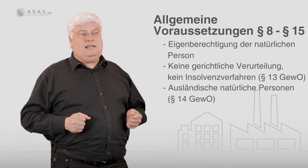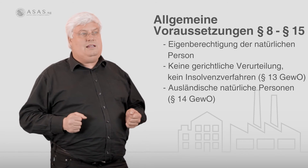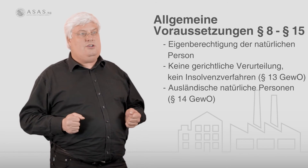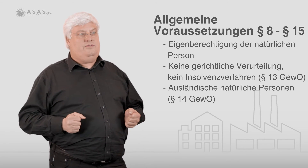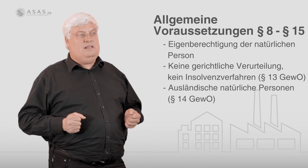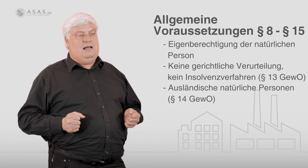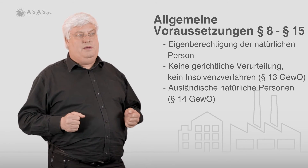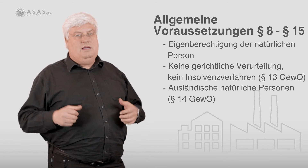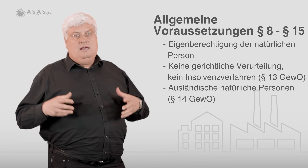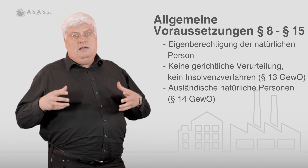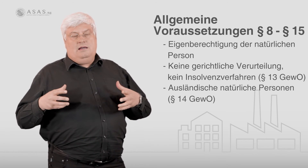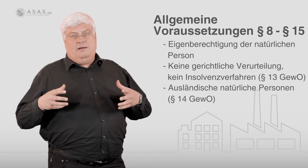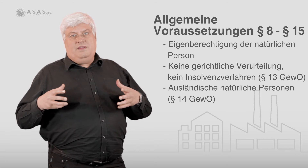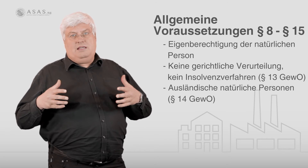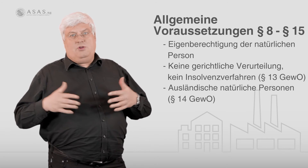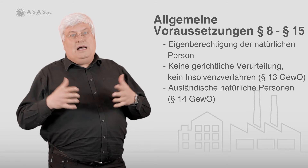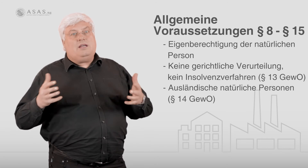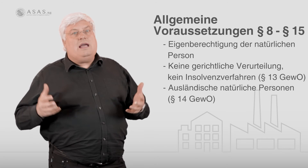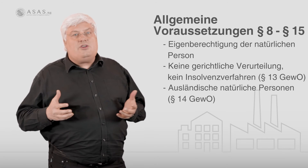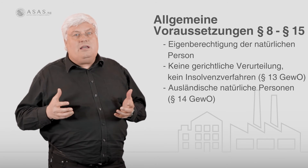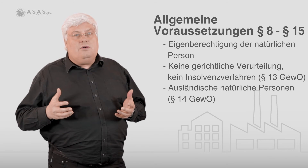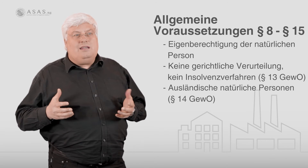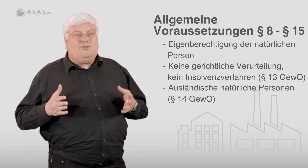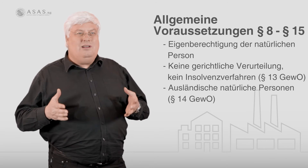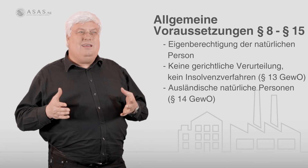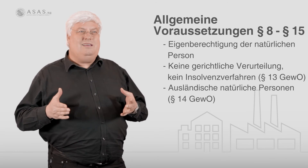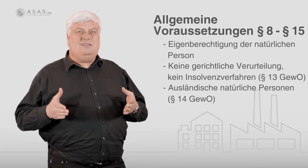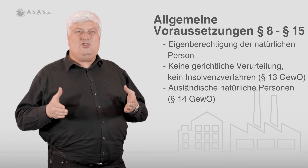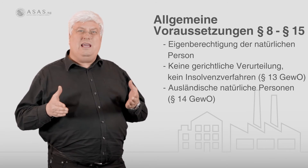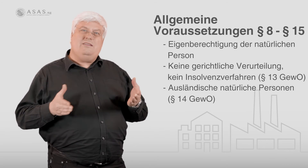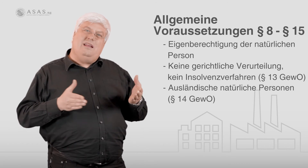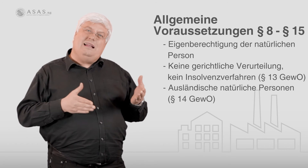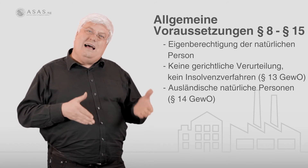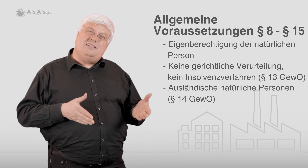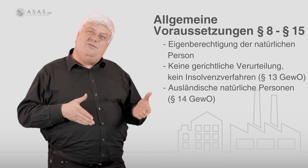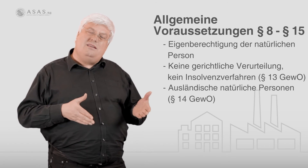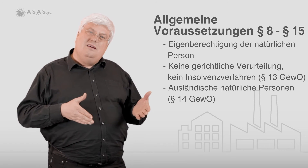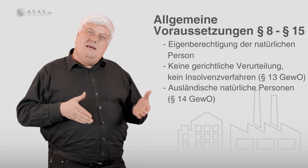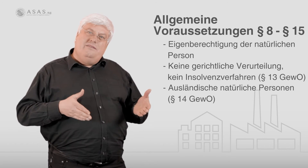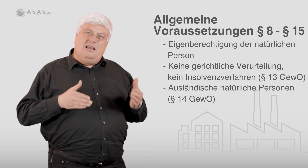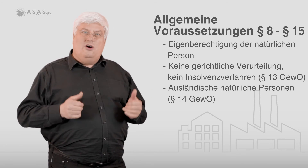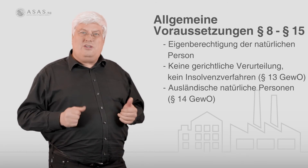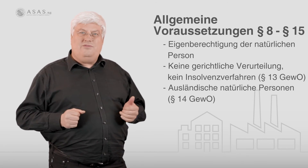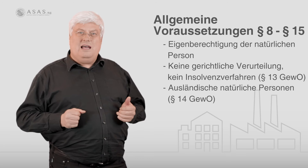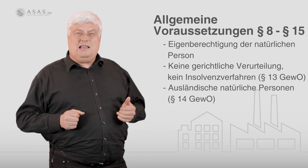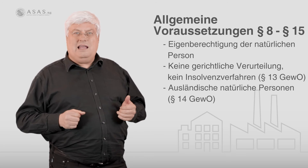Geldgeschäften habe. Es gibt auch andere Einschränkungen. Natürlich ist es schlecht, wenn ein Gastwirt wegen Rauschgifthandel, ein